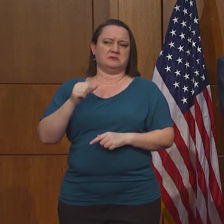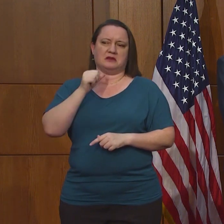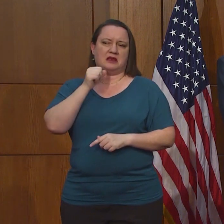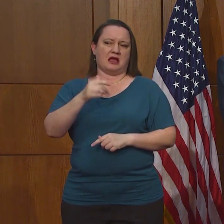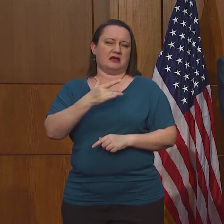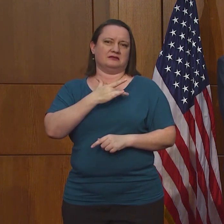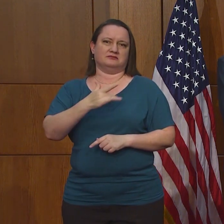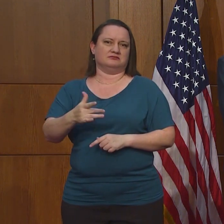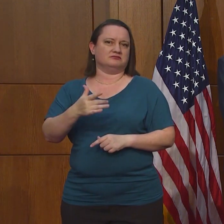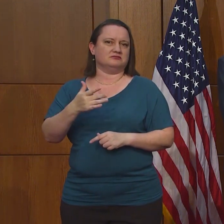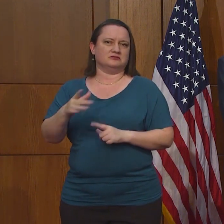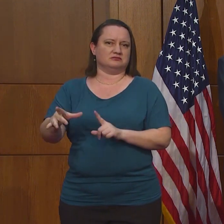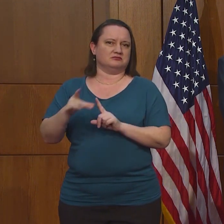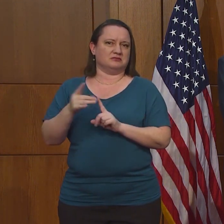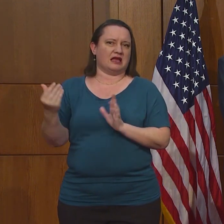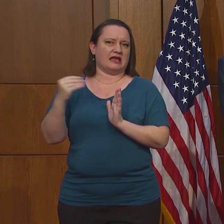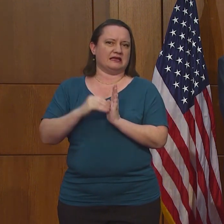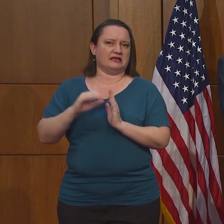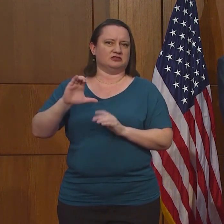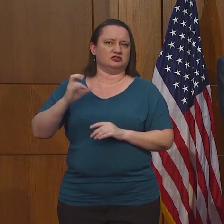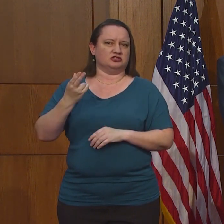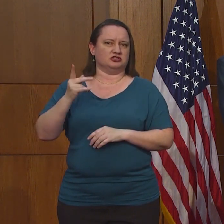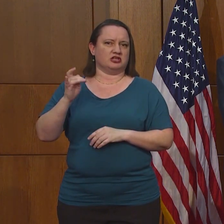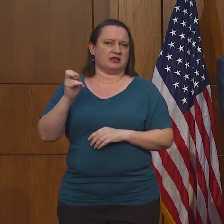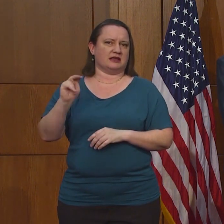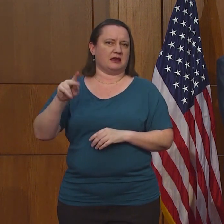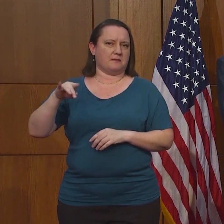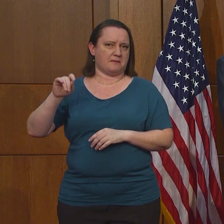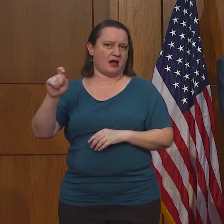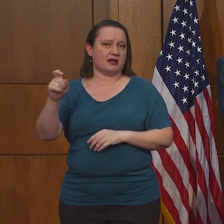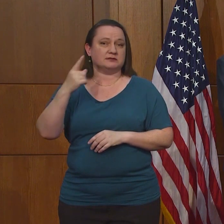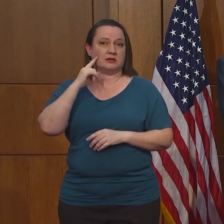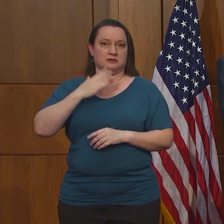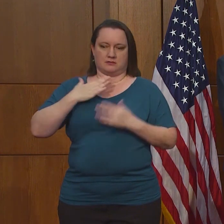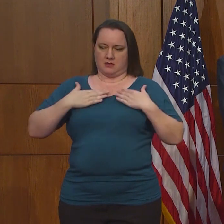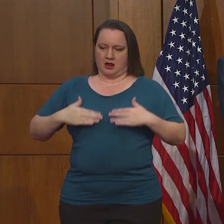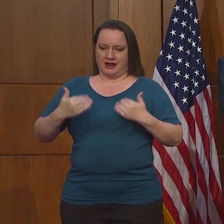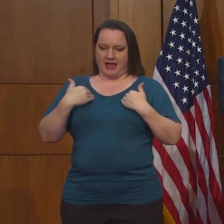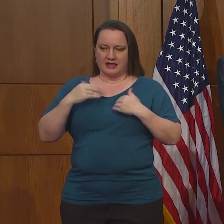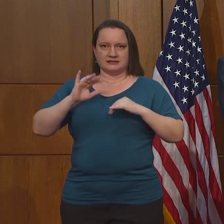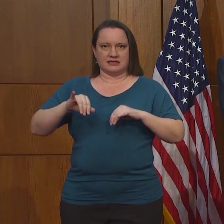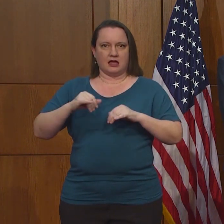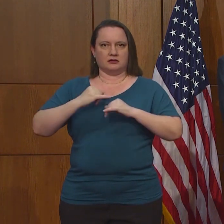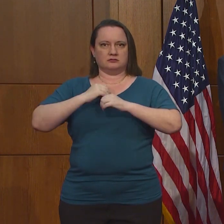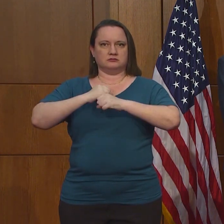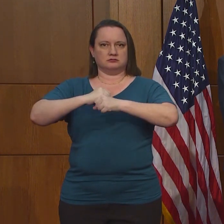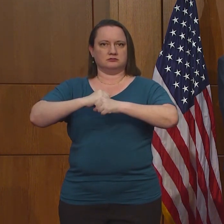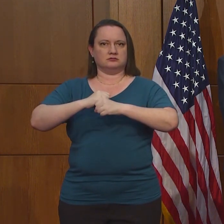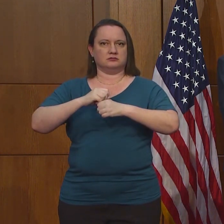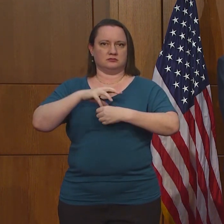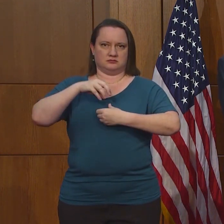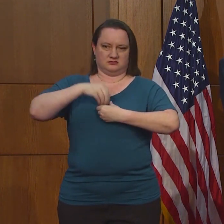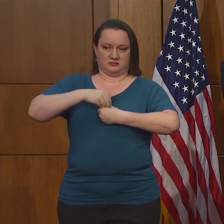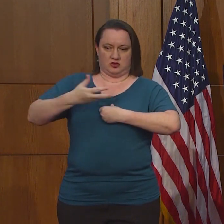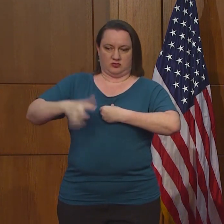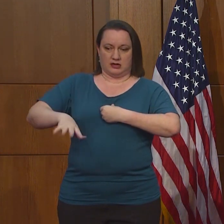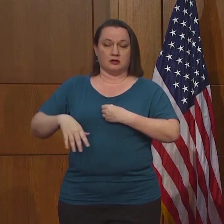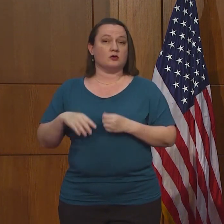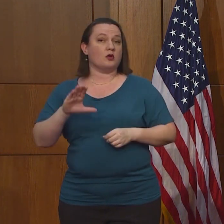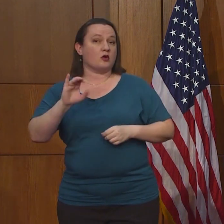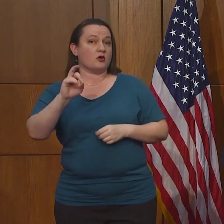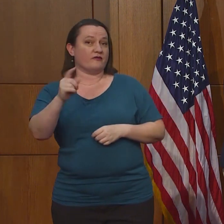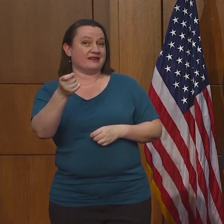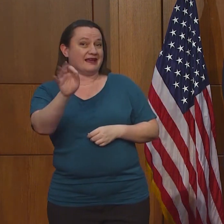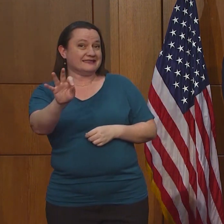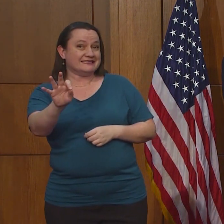cuerpo no va a volver a tener el sarampión porque mi cuerpo desarrolló esos anticuerpos. Este virus es un virus nuevo,